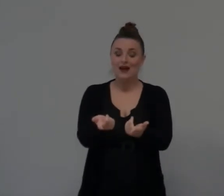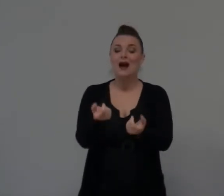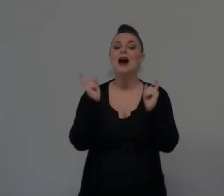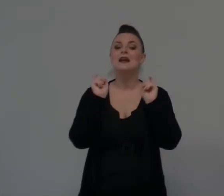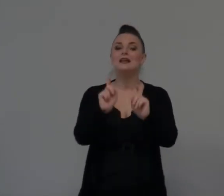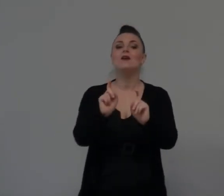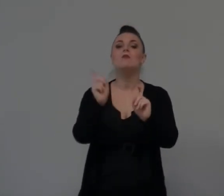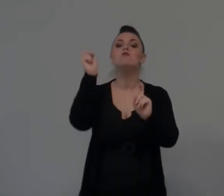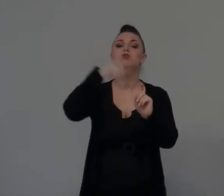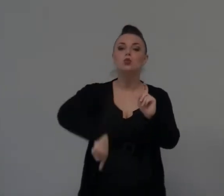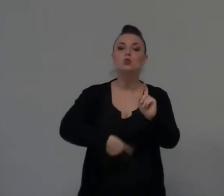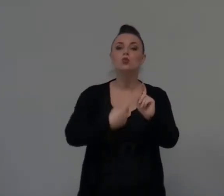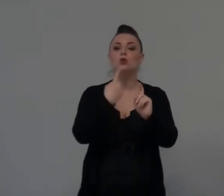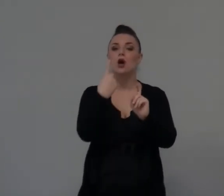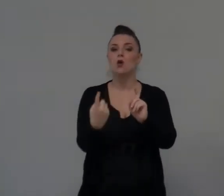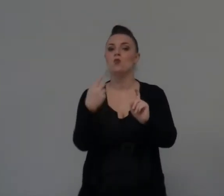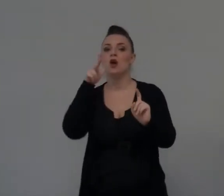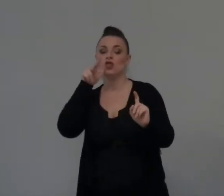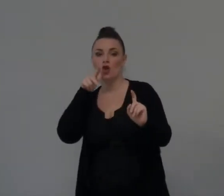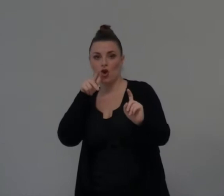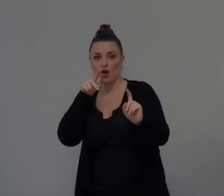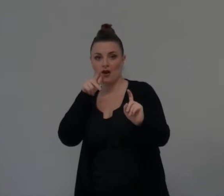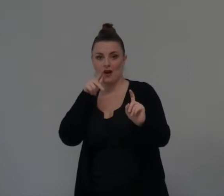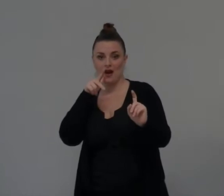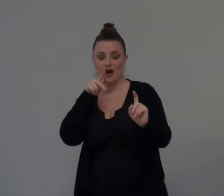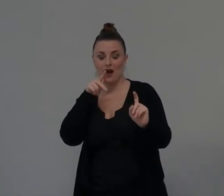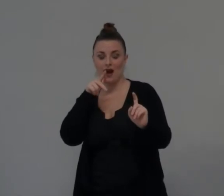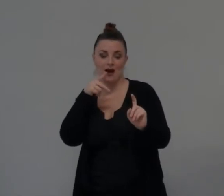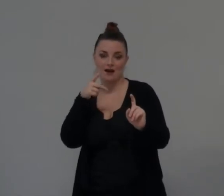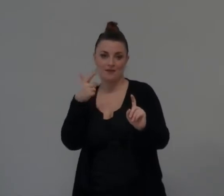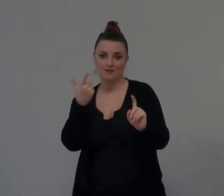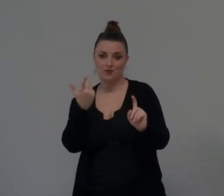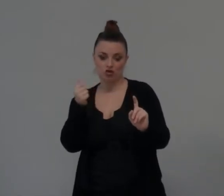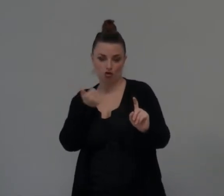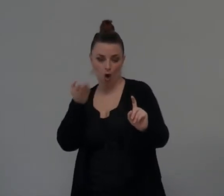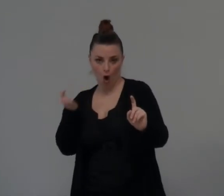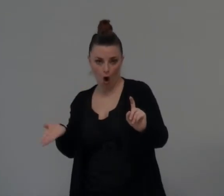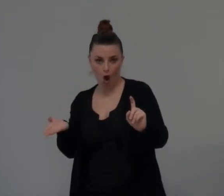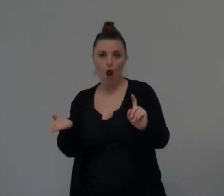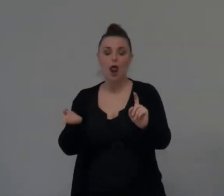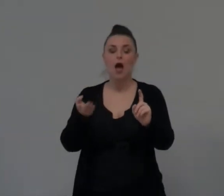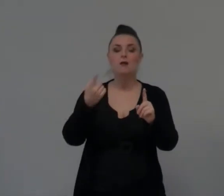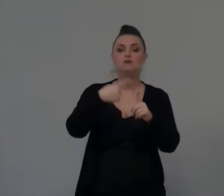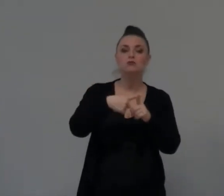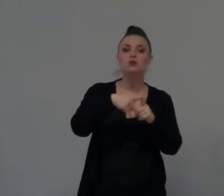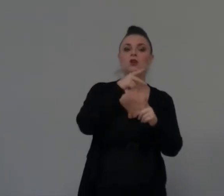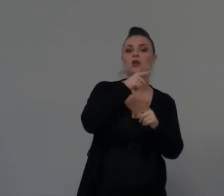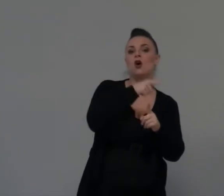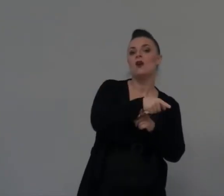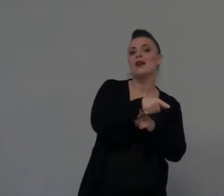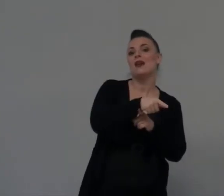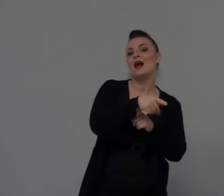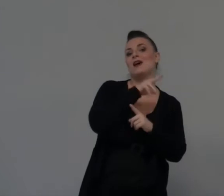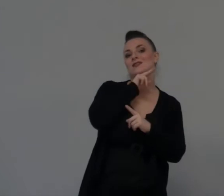giovane Pagana Che viene da Moab Dove adoro Rocchè Oce E una vedova vecchia Che si chiamava Dolce